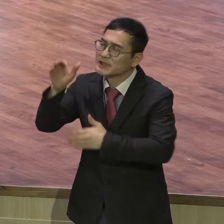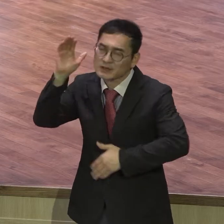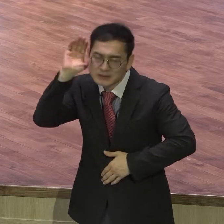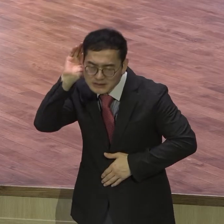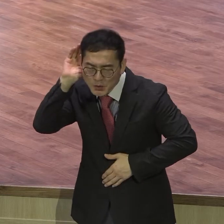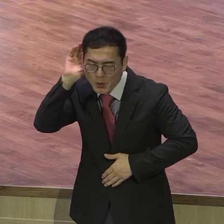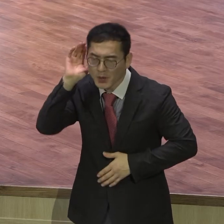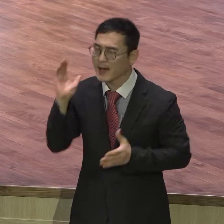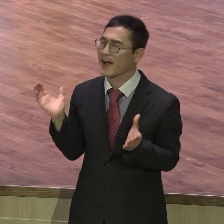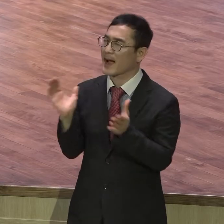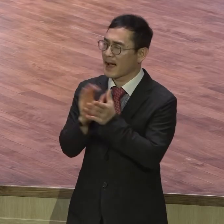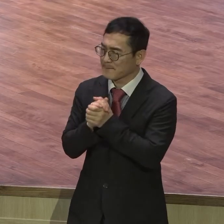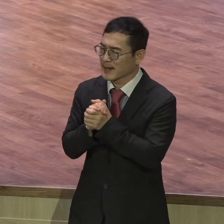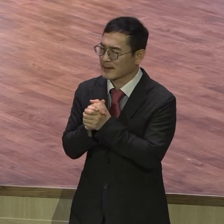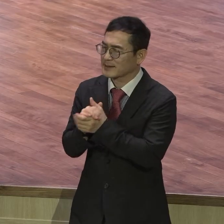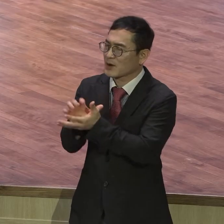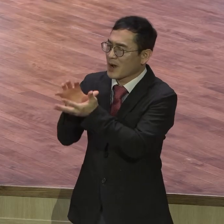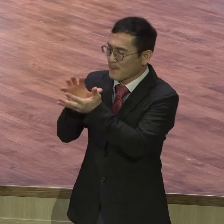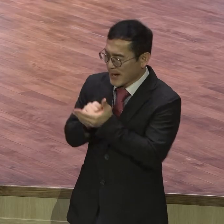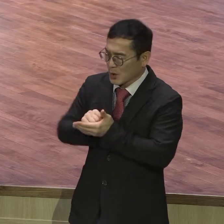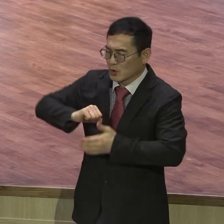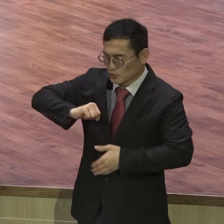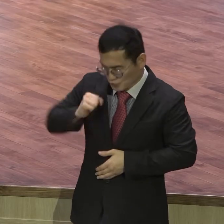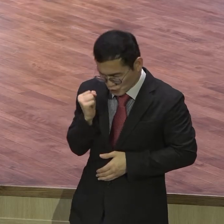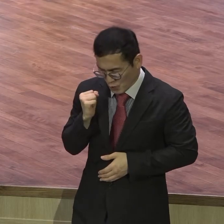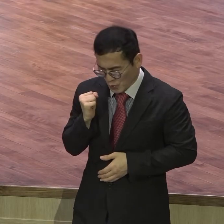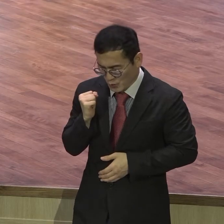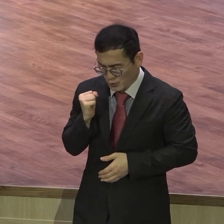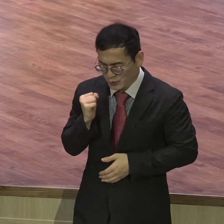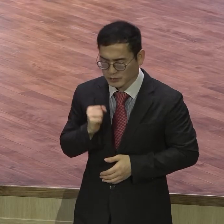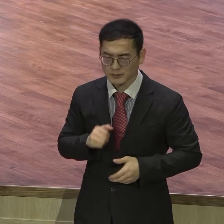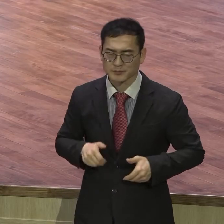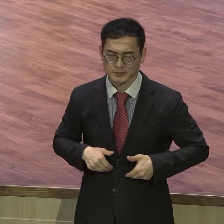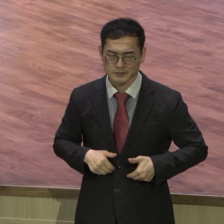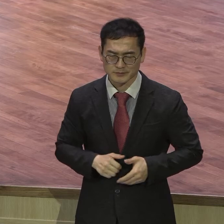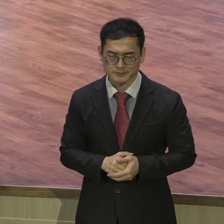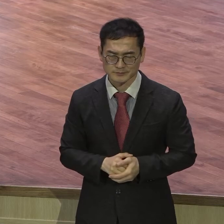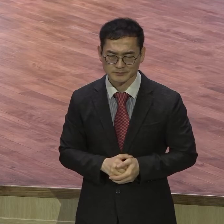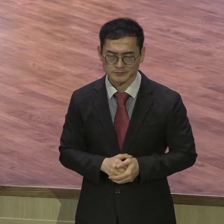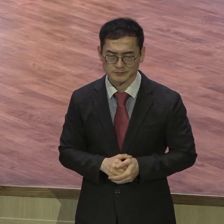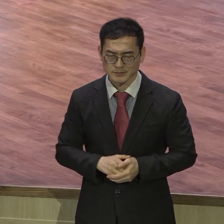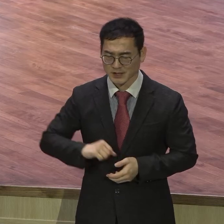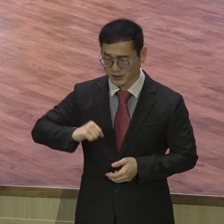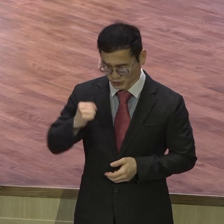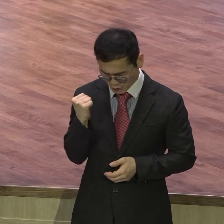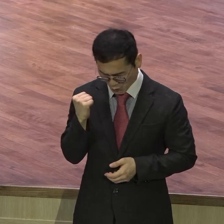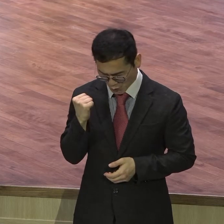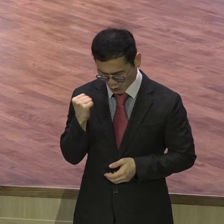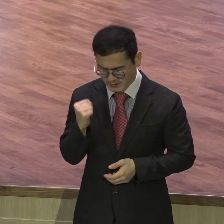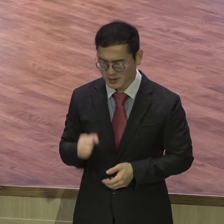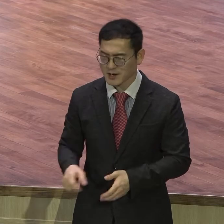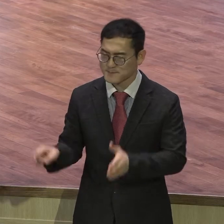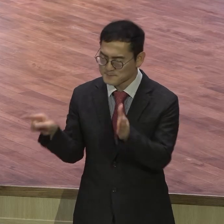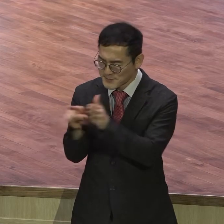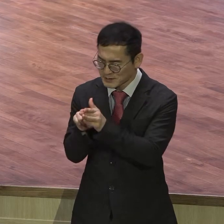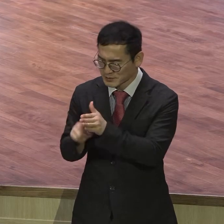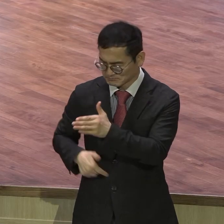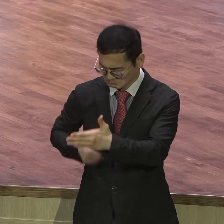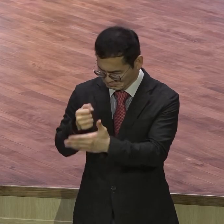성도들이 다 하나님이 준비해 놓으셨는데 말씀에 순종해서 믿음으로 담대히 두려워하지 말고